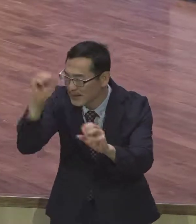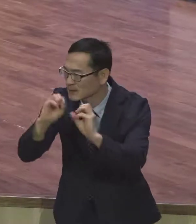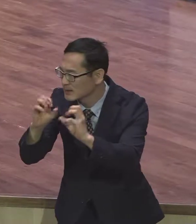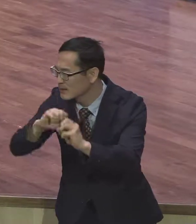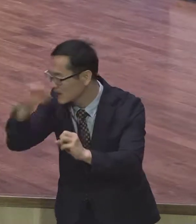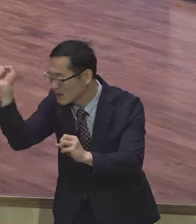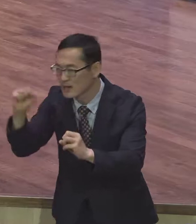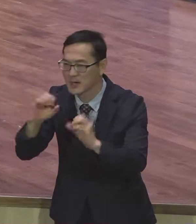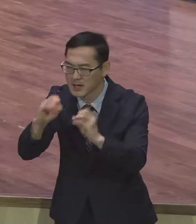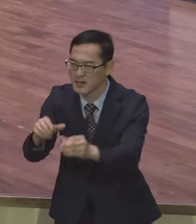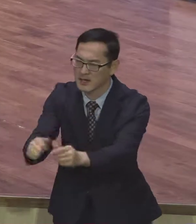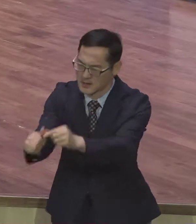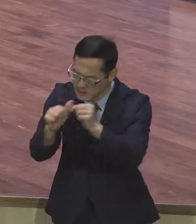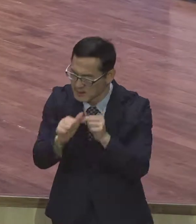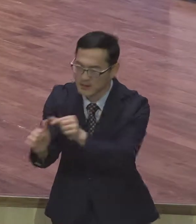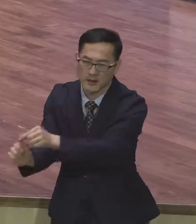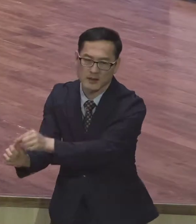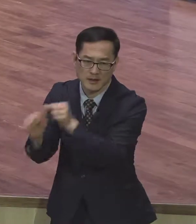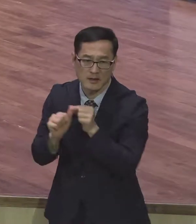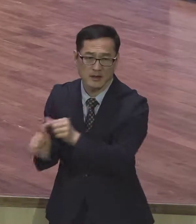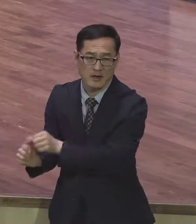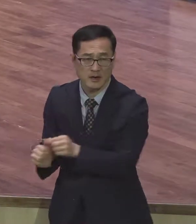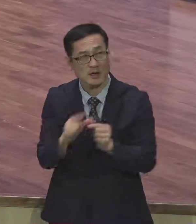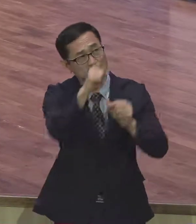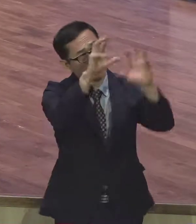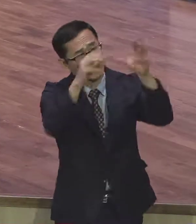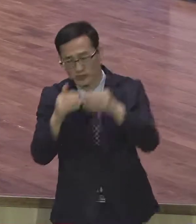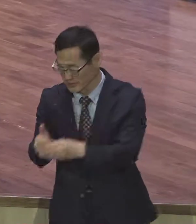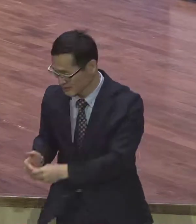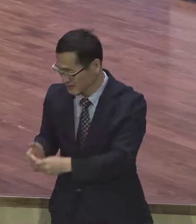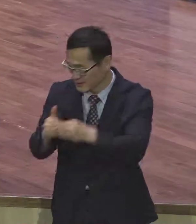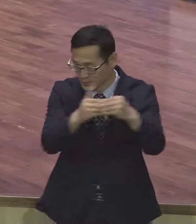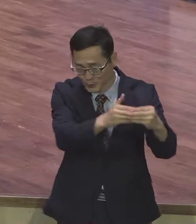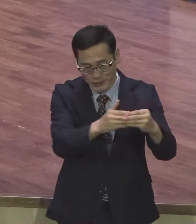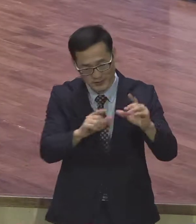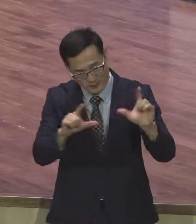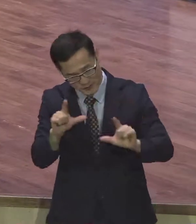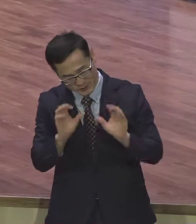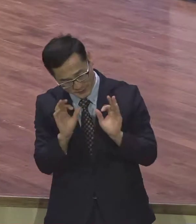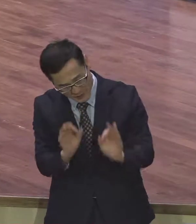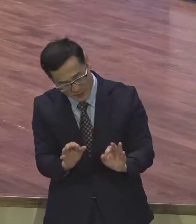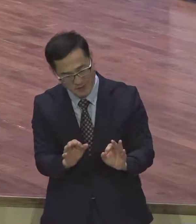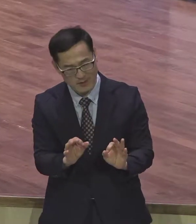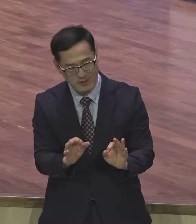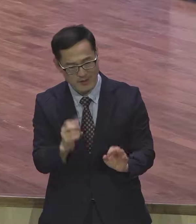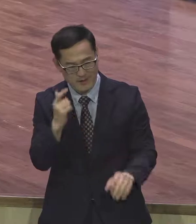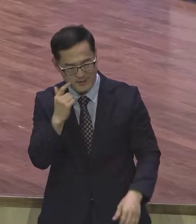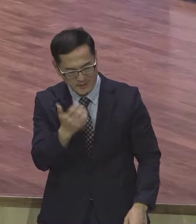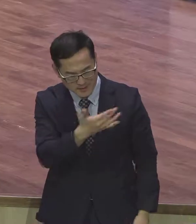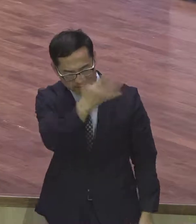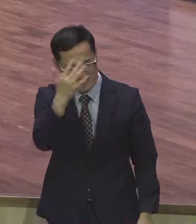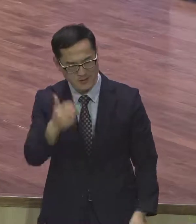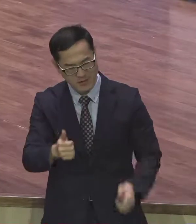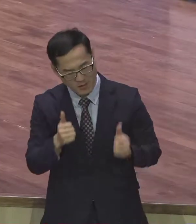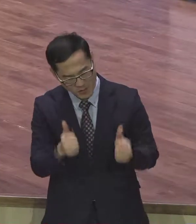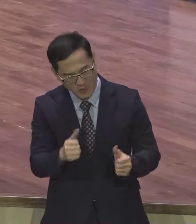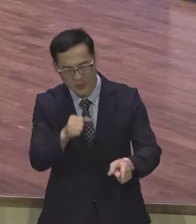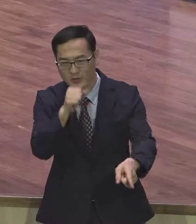지옥에서 건져내어 천국으로 인도하는 그 모습이 너무 아름답고 멋있고 정말